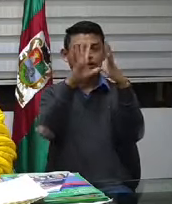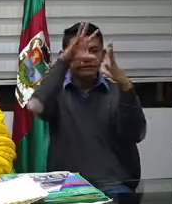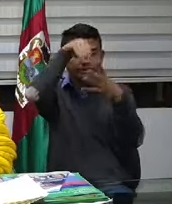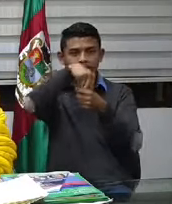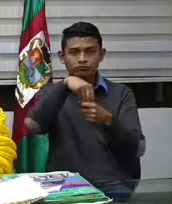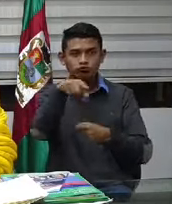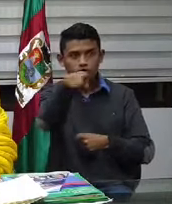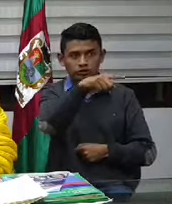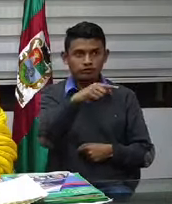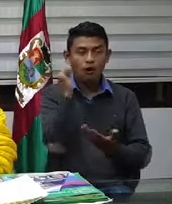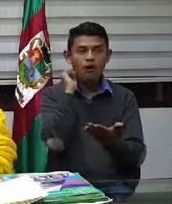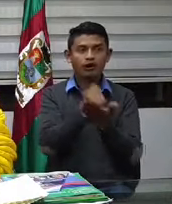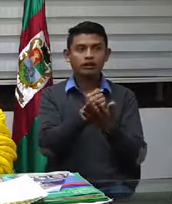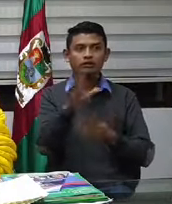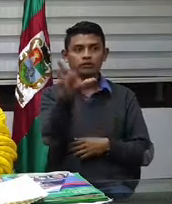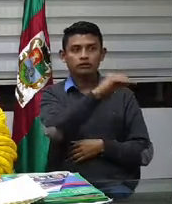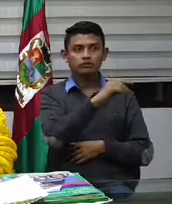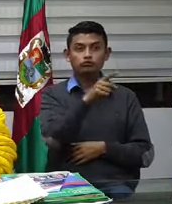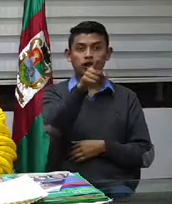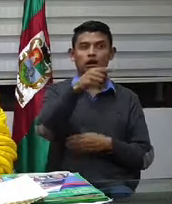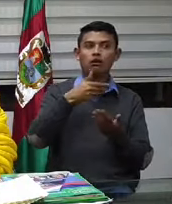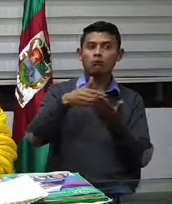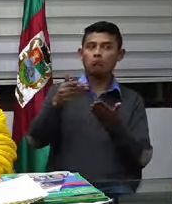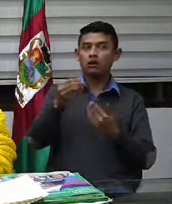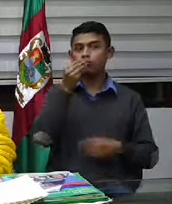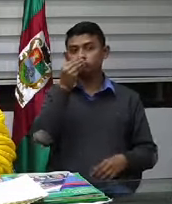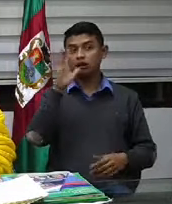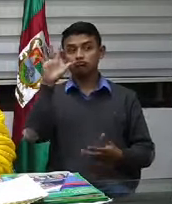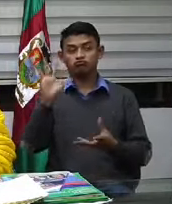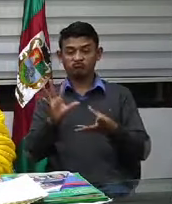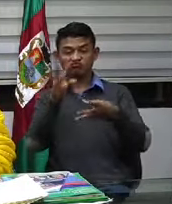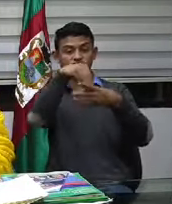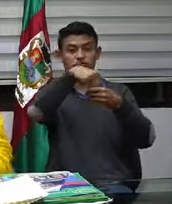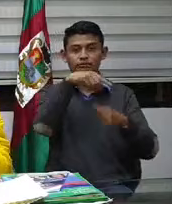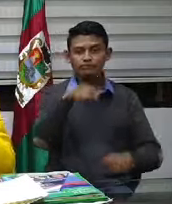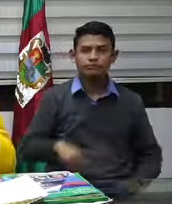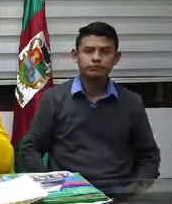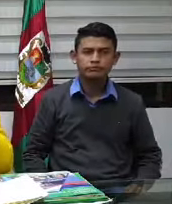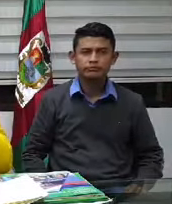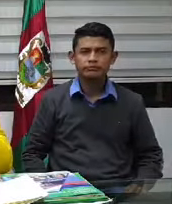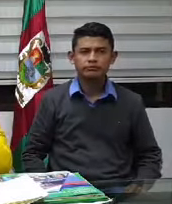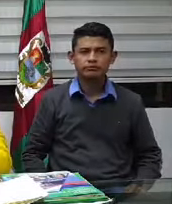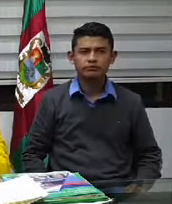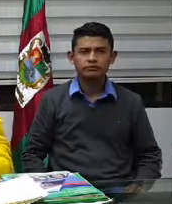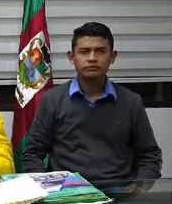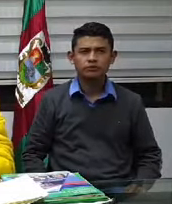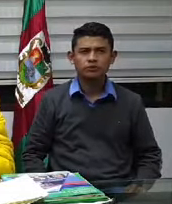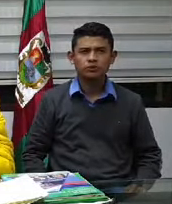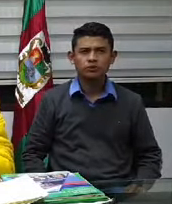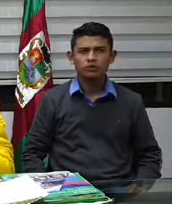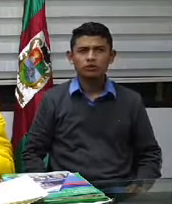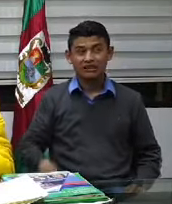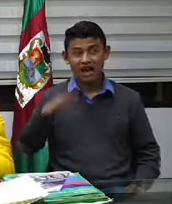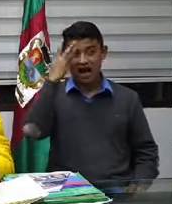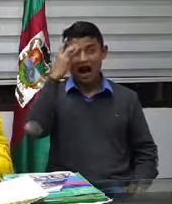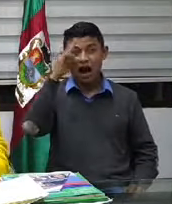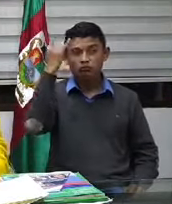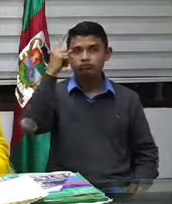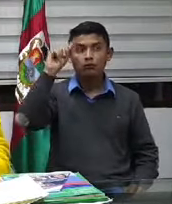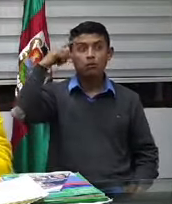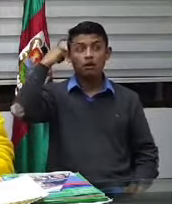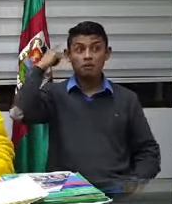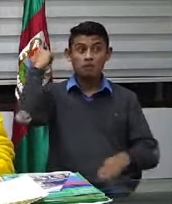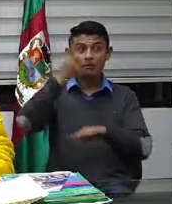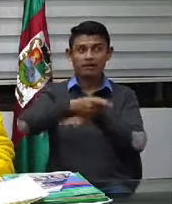puede, compre lo necesario. Ojalá en un estado en el que, en un estado de gobierno, que la gente tuviera un